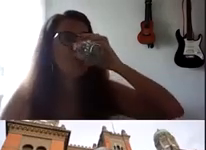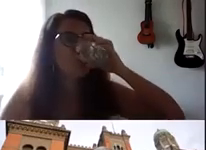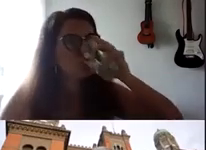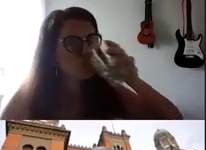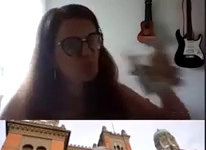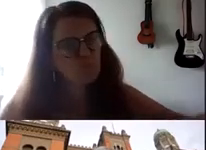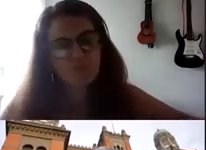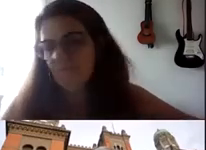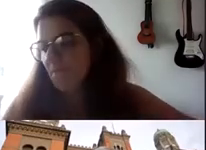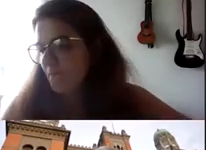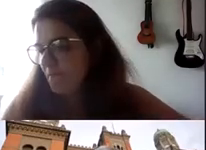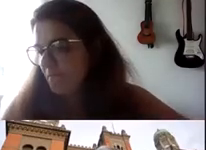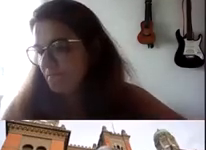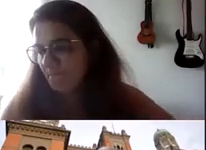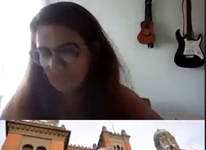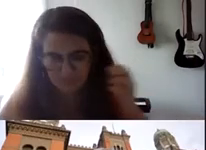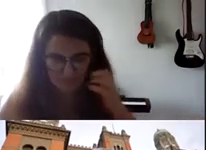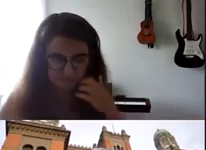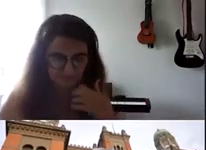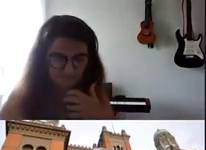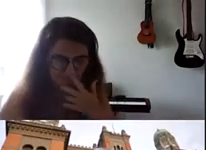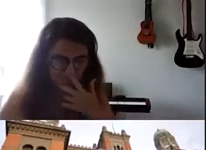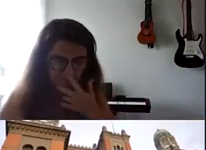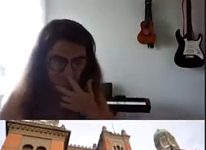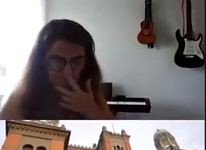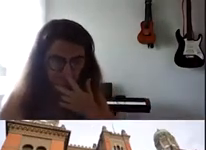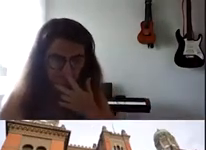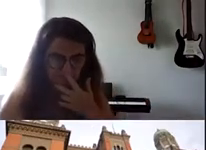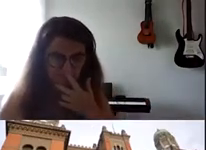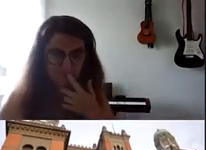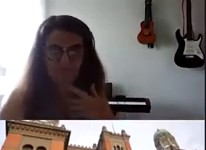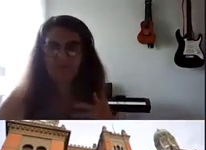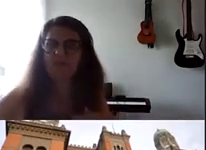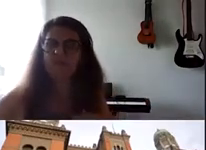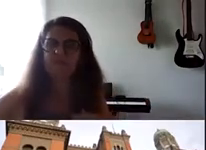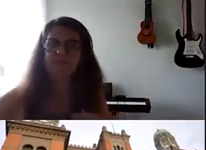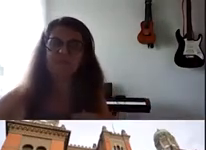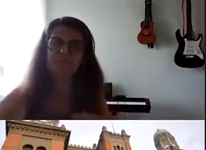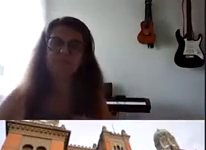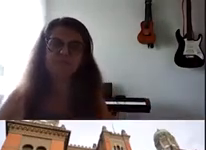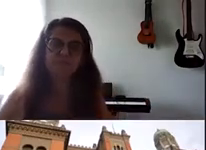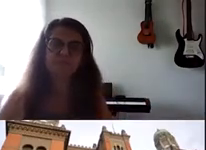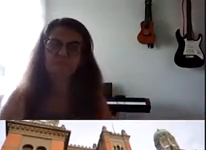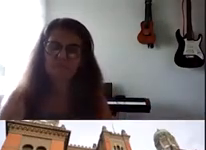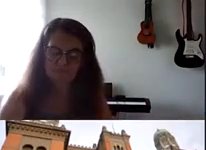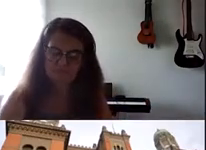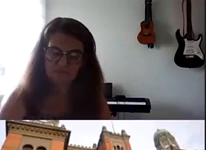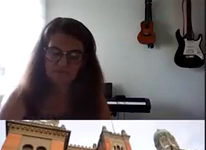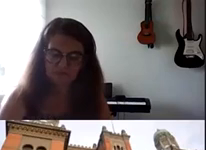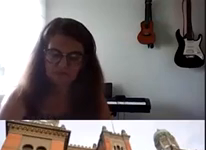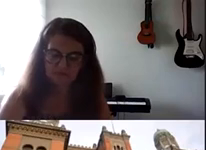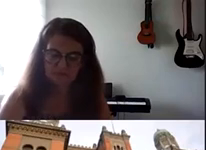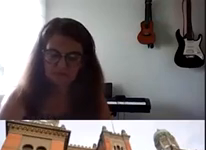apoio para a gente fazer as ações, então tudo acontece em parceria. Ainda na ENSP, na parte de educação à